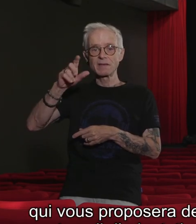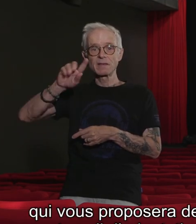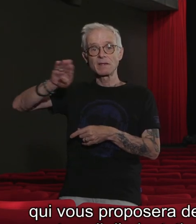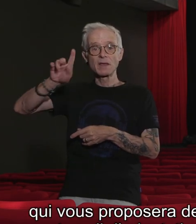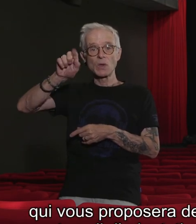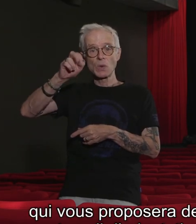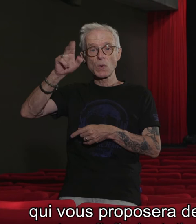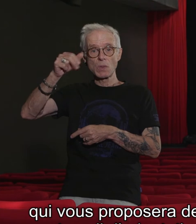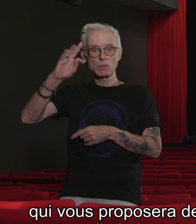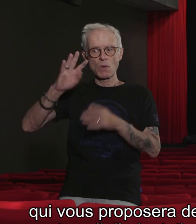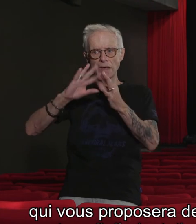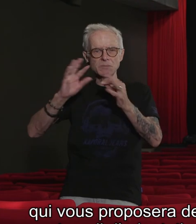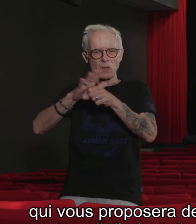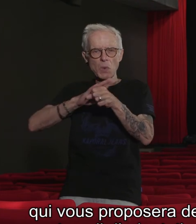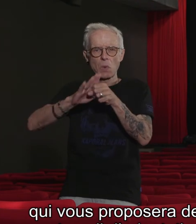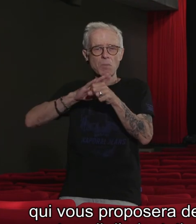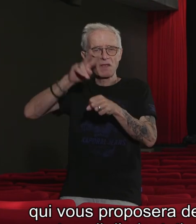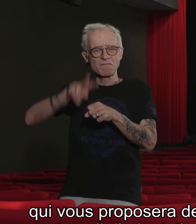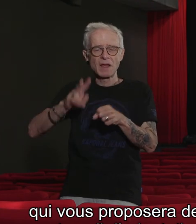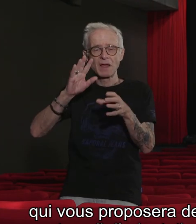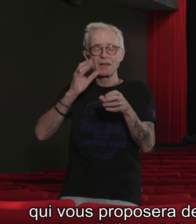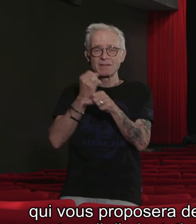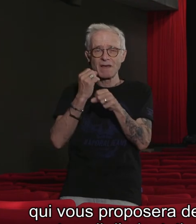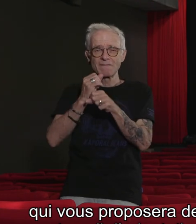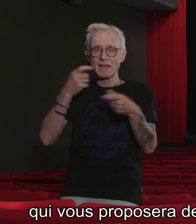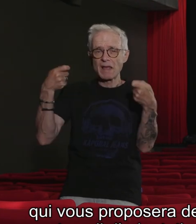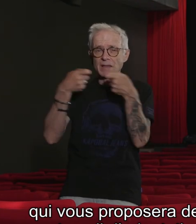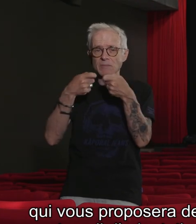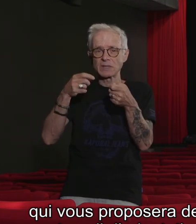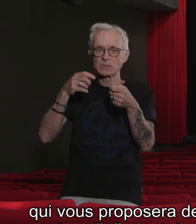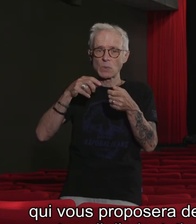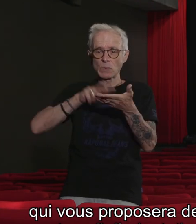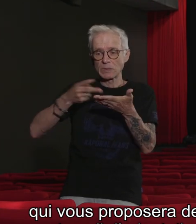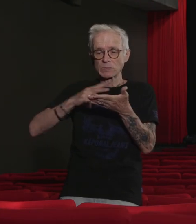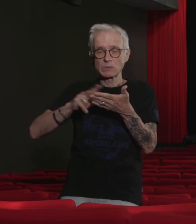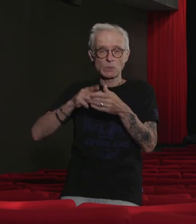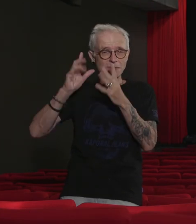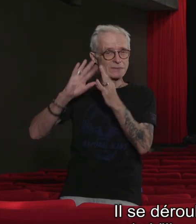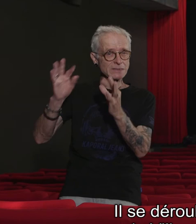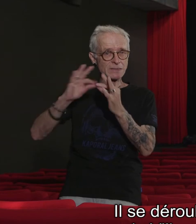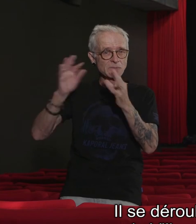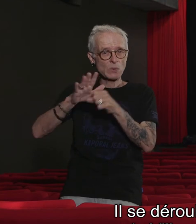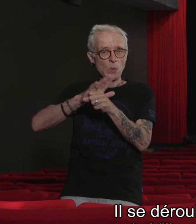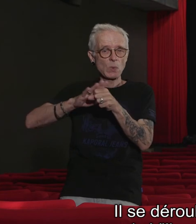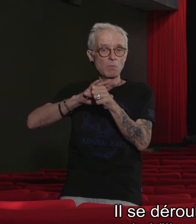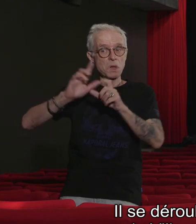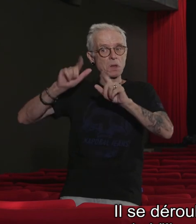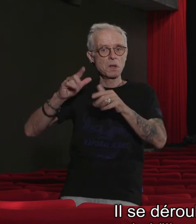comprendre ce très beau travail d'adaptation, d'écriture et de description. Il se déroulera dans le chapiteau du